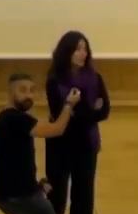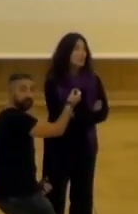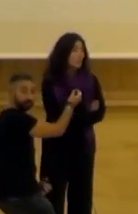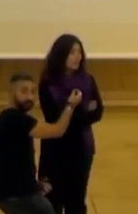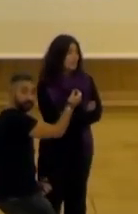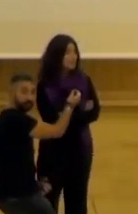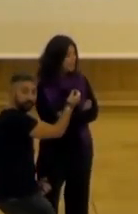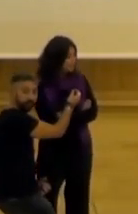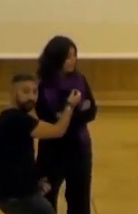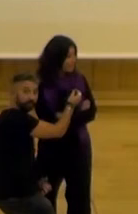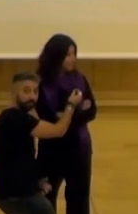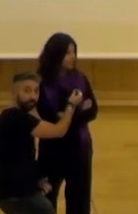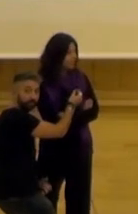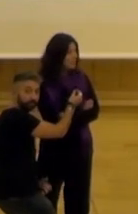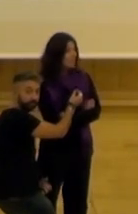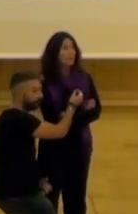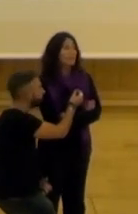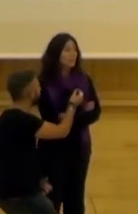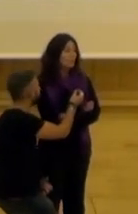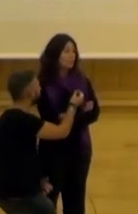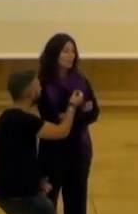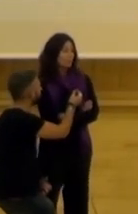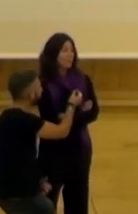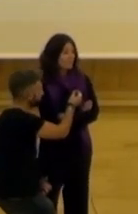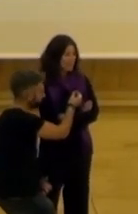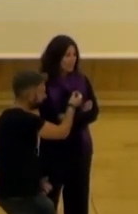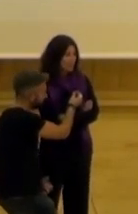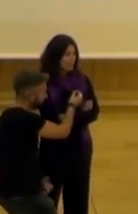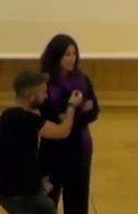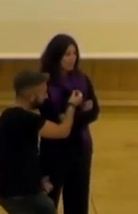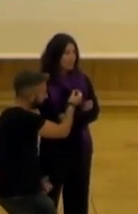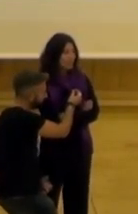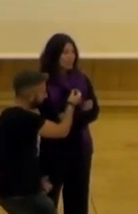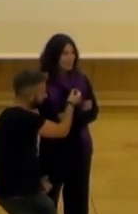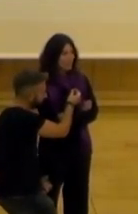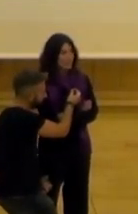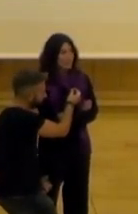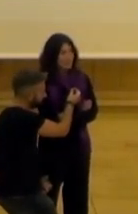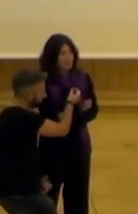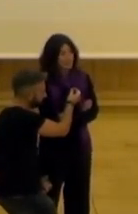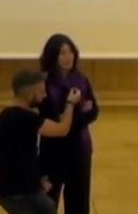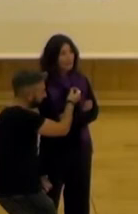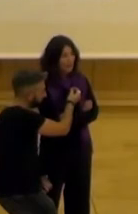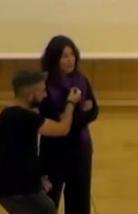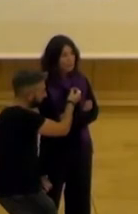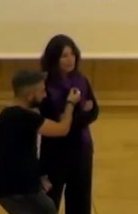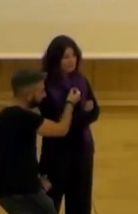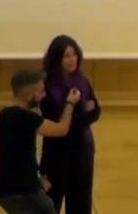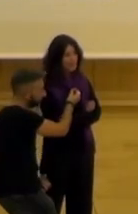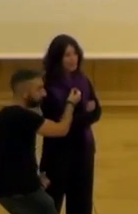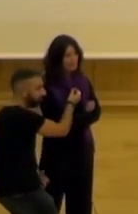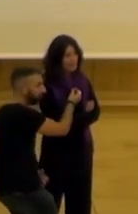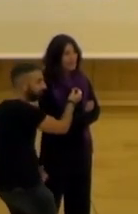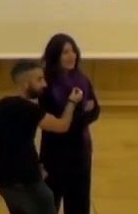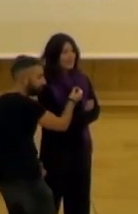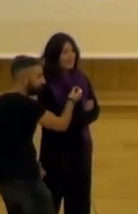las personas solas también puedan tener a nuestra ciudad por ejemplo nosotros tenemos el patrimonio de la Alhambra que ha